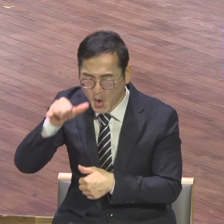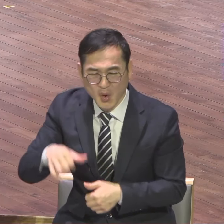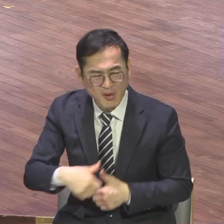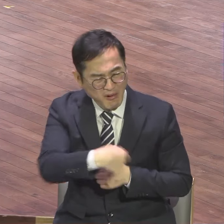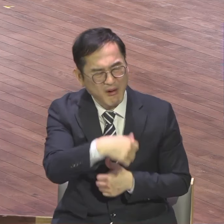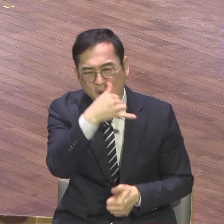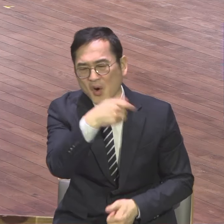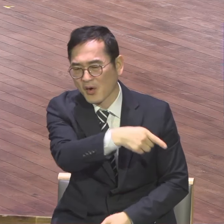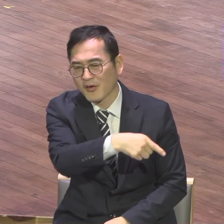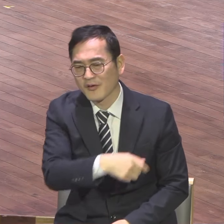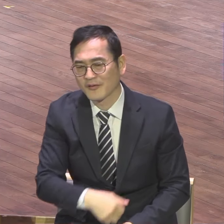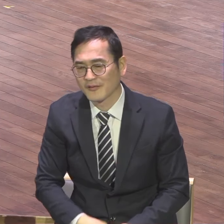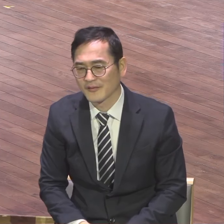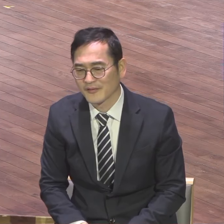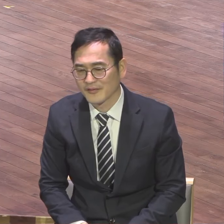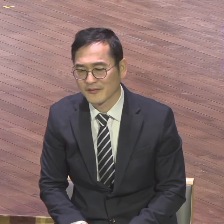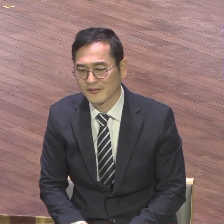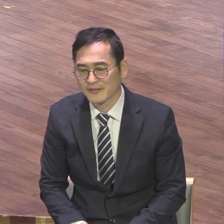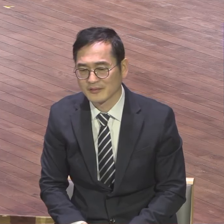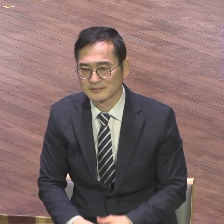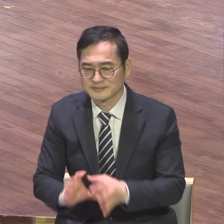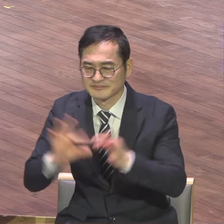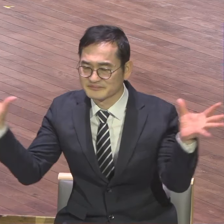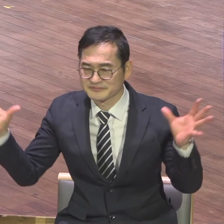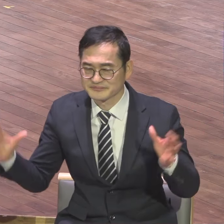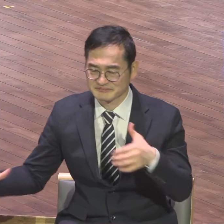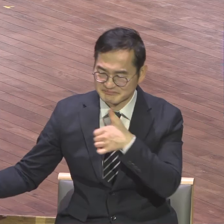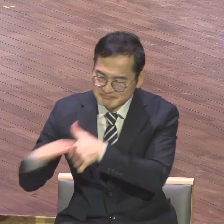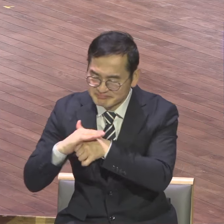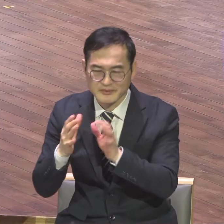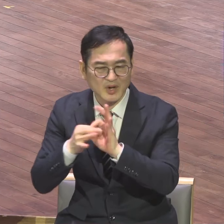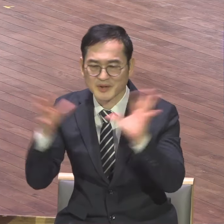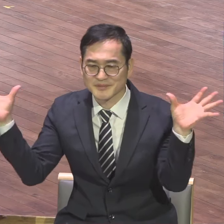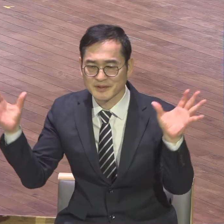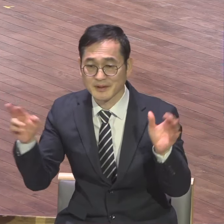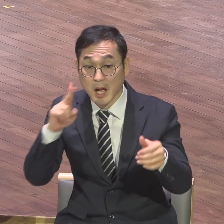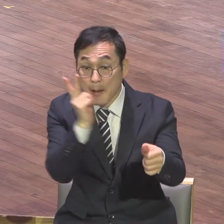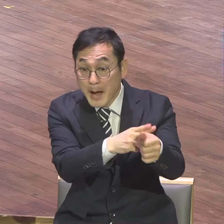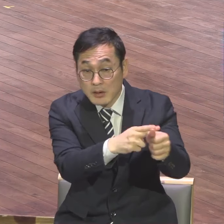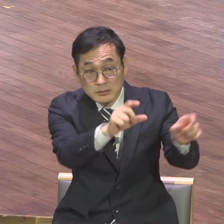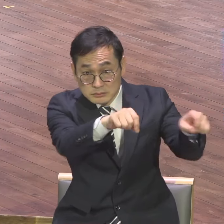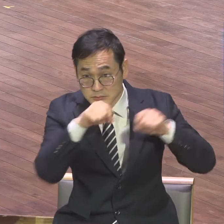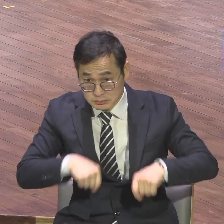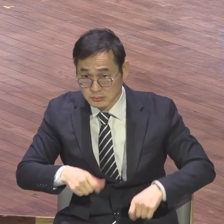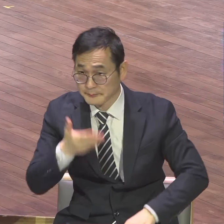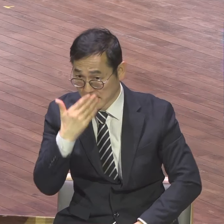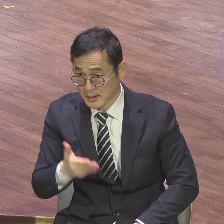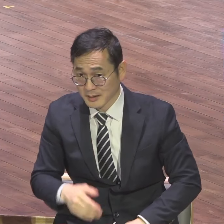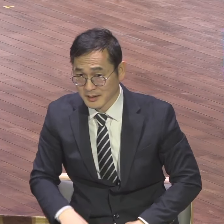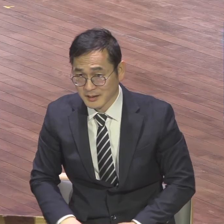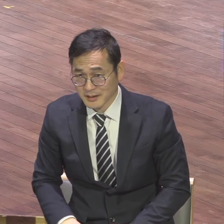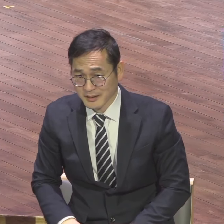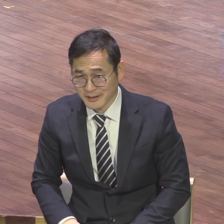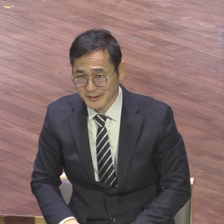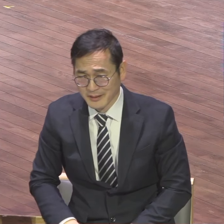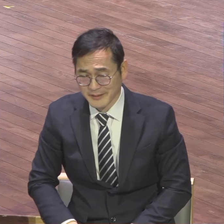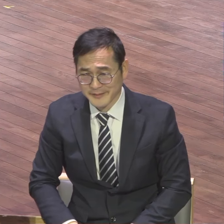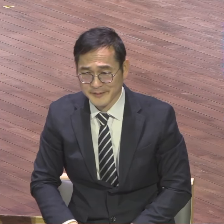다 초월했어요 모델이 있잖아요 바울이 뭐 다 초월했어요 저가 이 목회 개척하면서